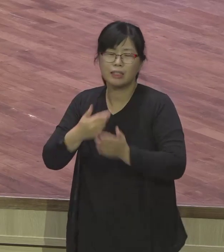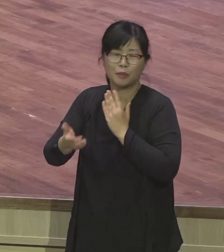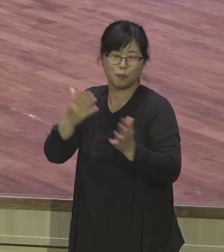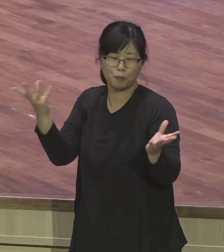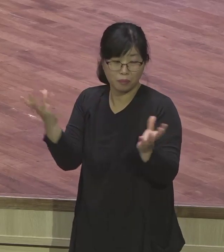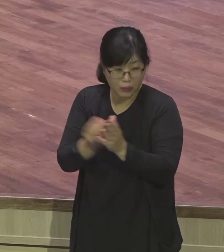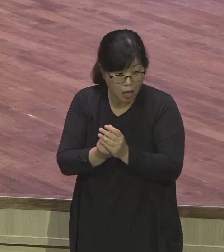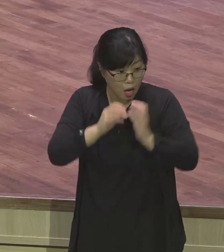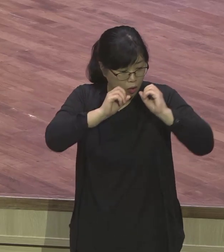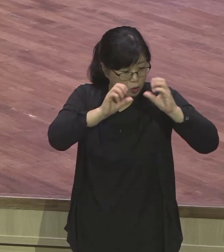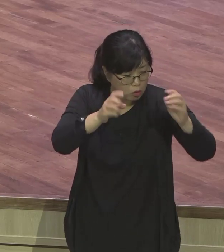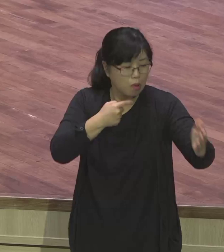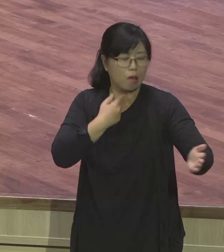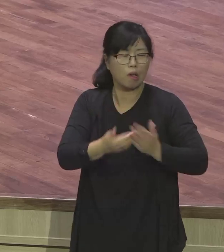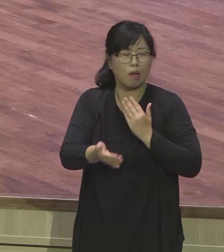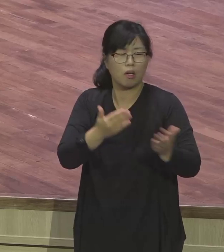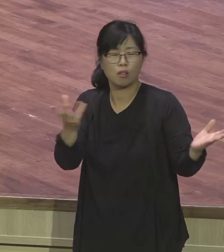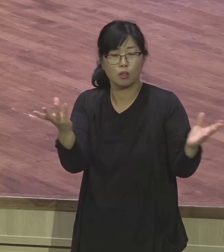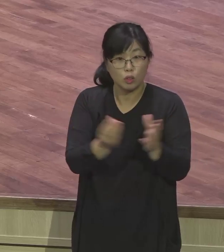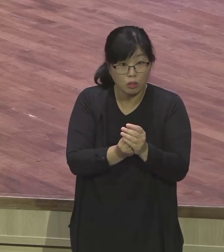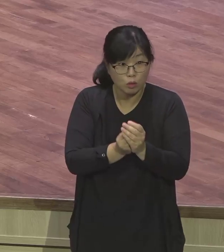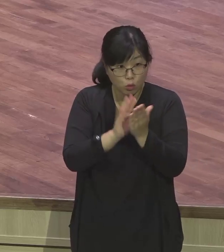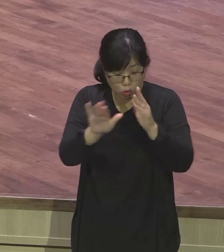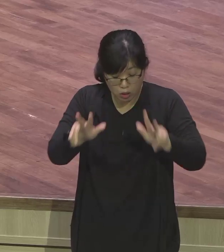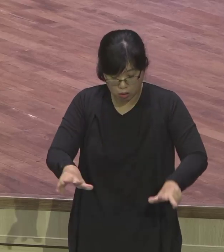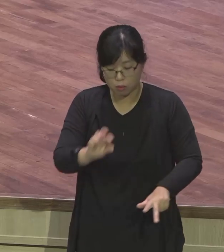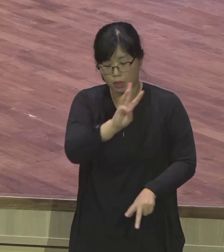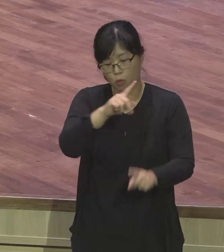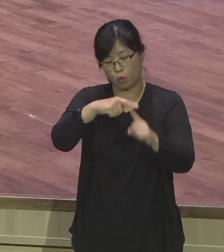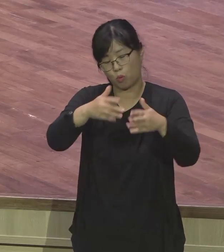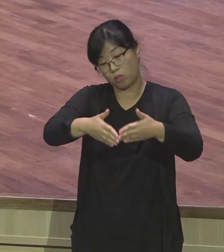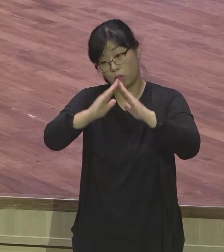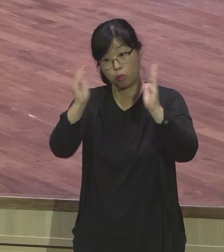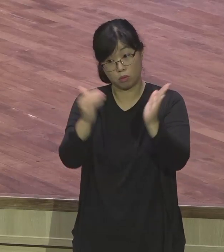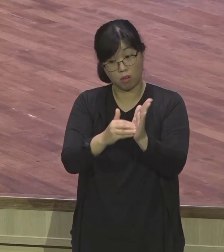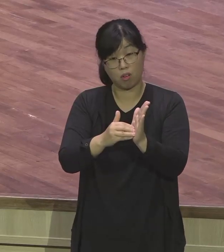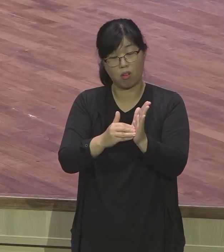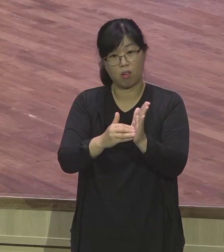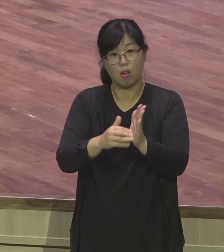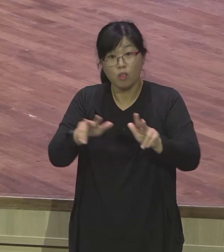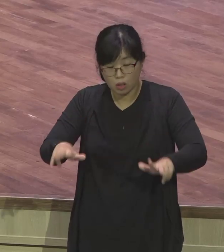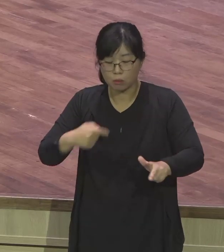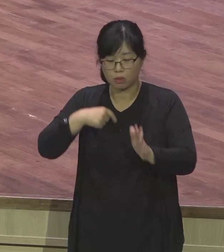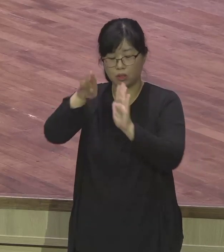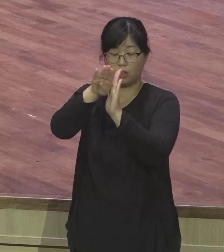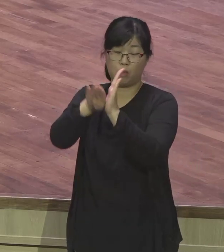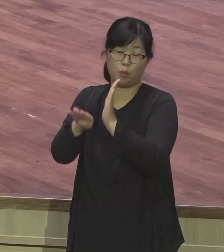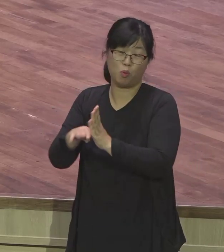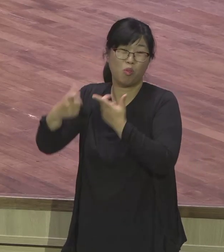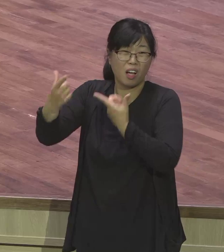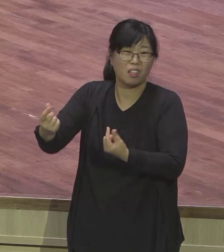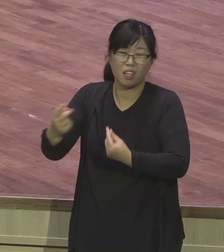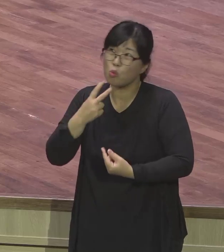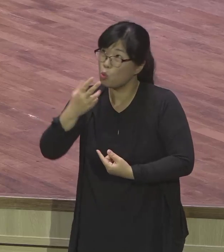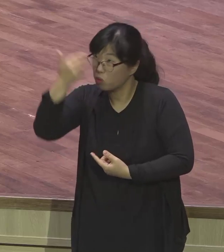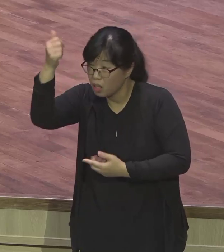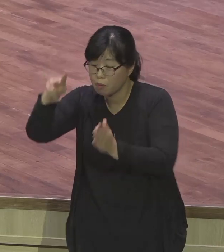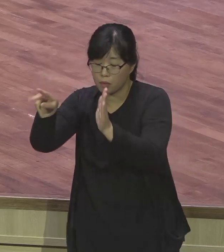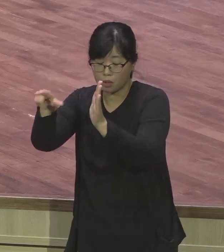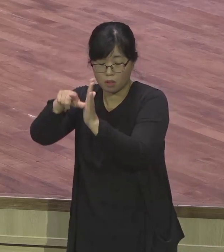여러분이요. 하나님의 어려움과 어떻게 그 유창한 없는 지하에서 지하 그 교회에서 뒹구는데 어떻게